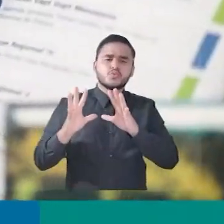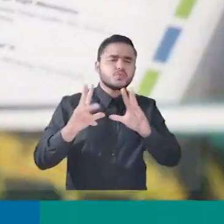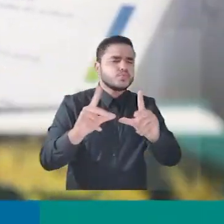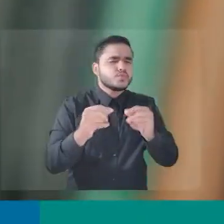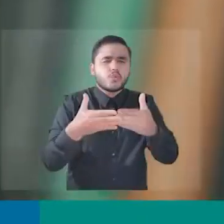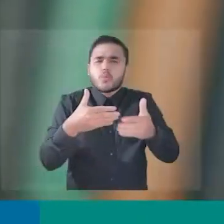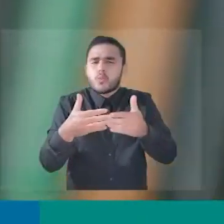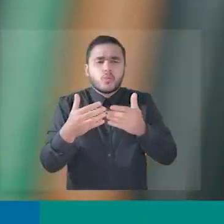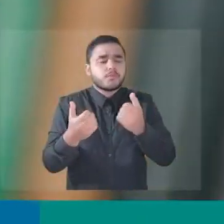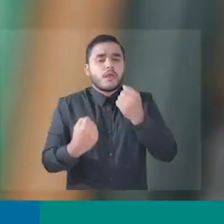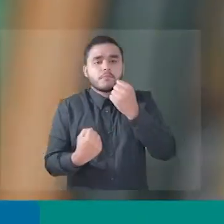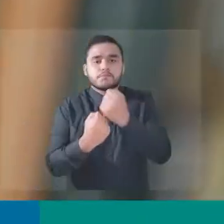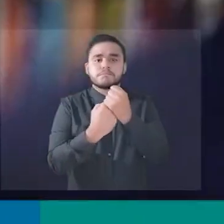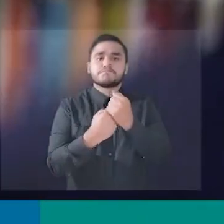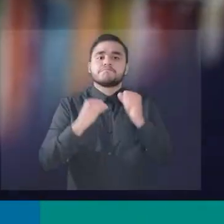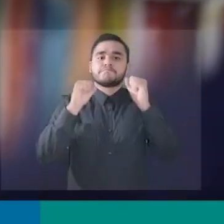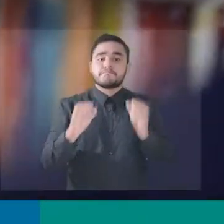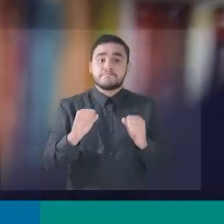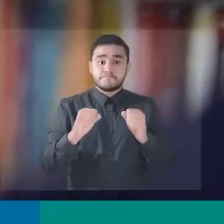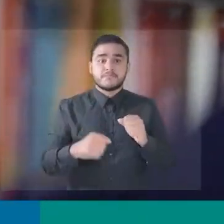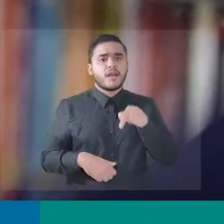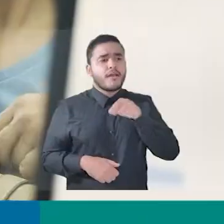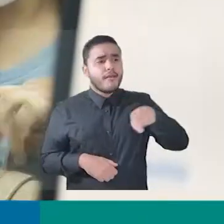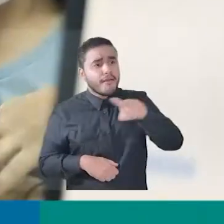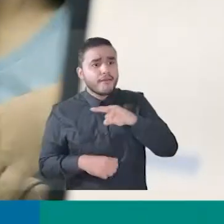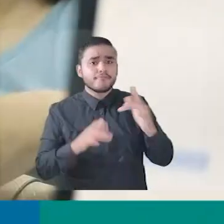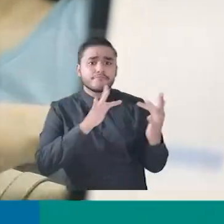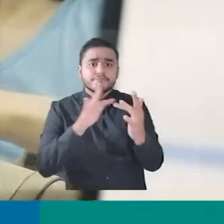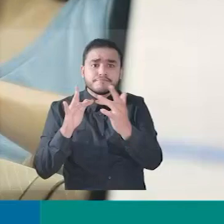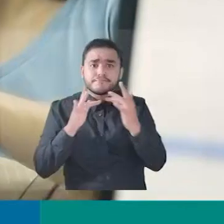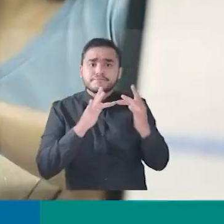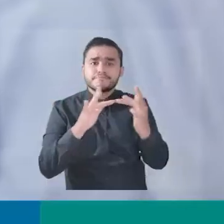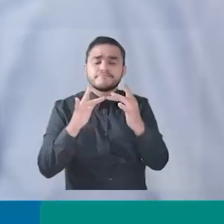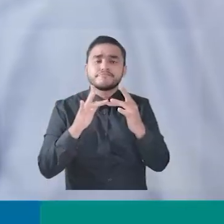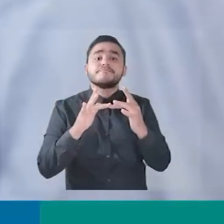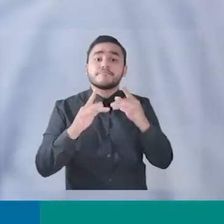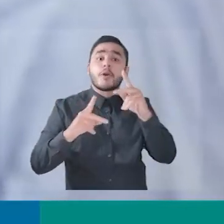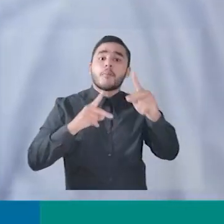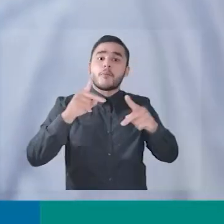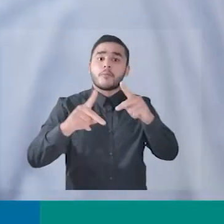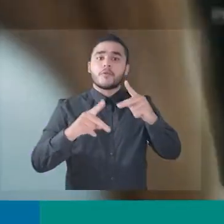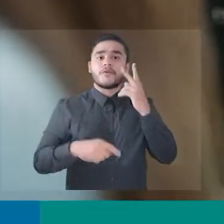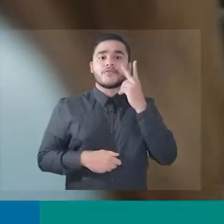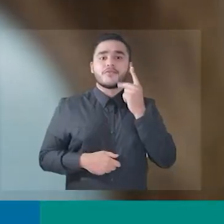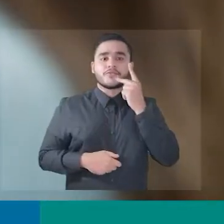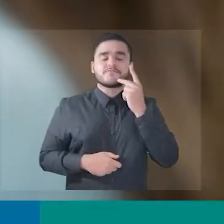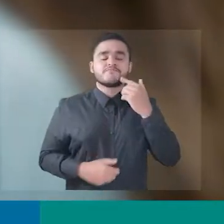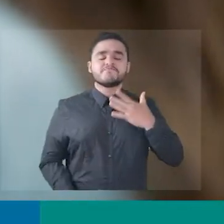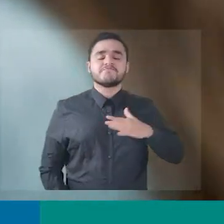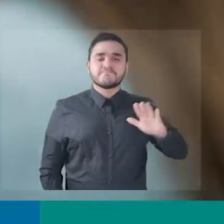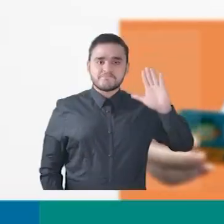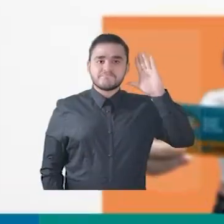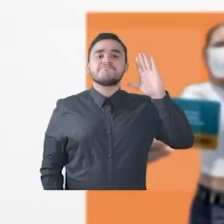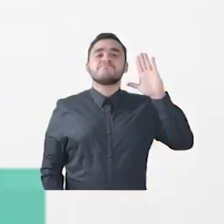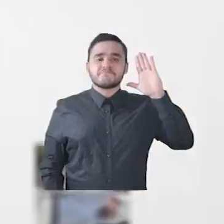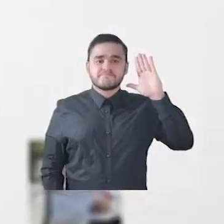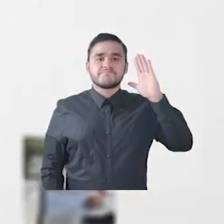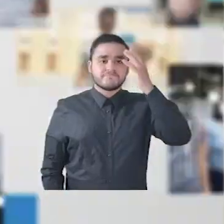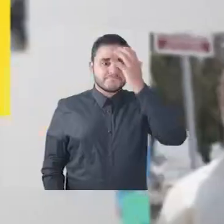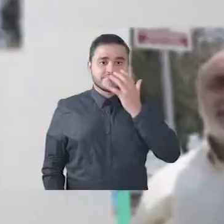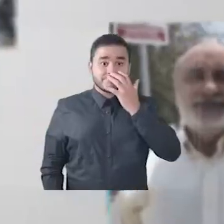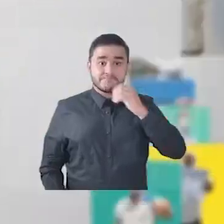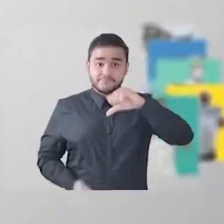garantindo todo o apoio que você precisa. Porque estar cada vez mais próximo dos fortalezenses é nosso compromisso.